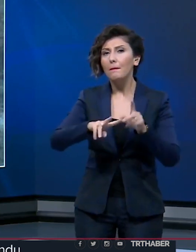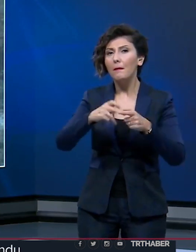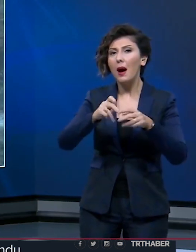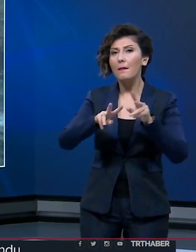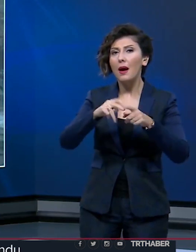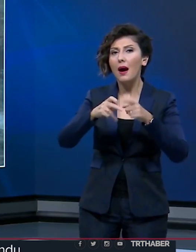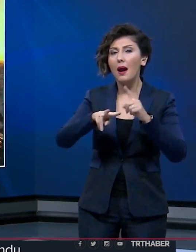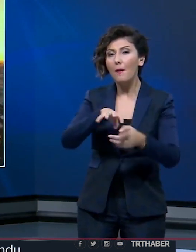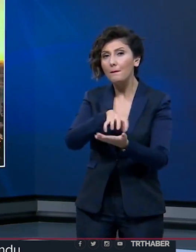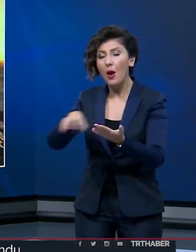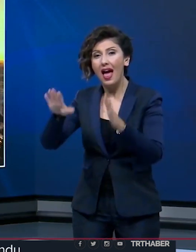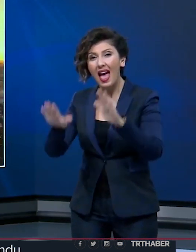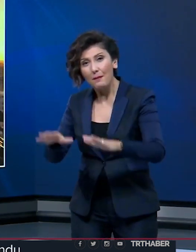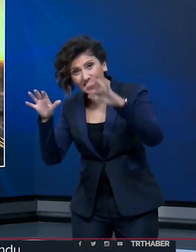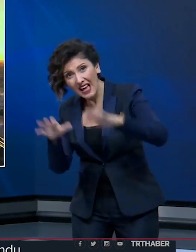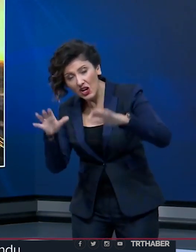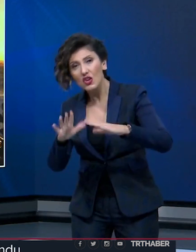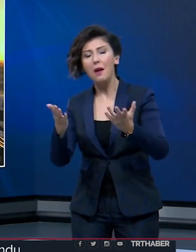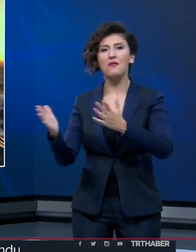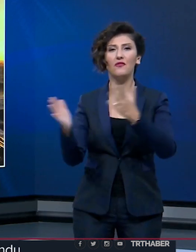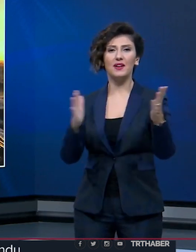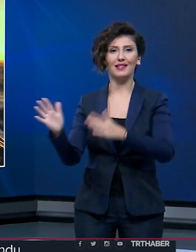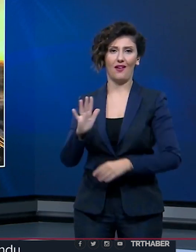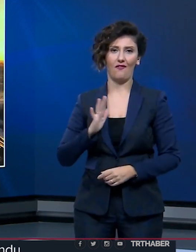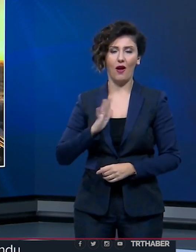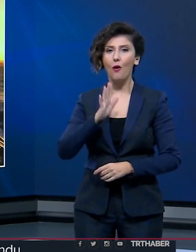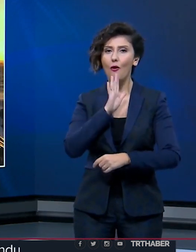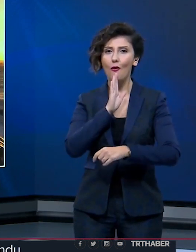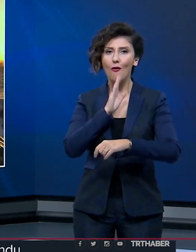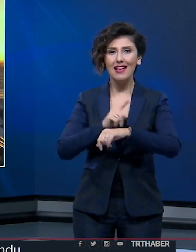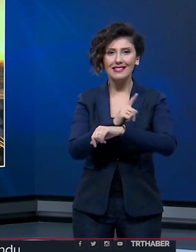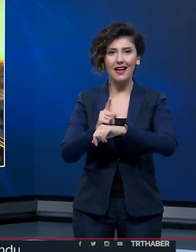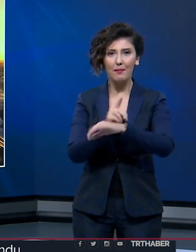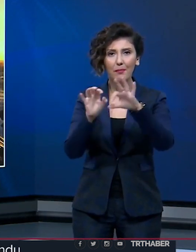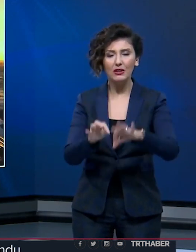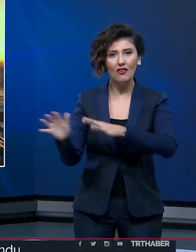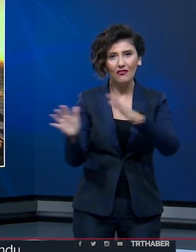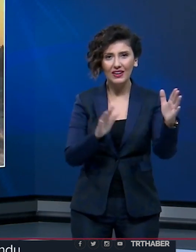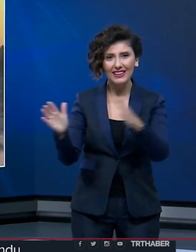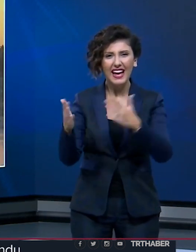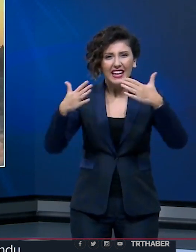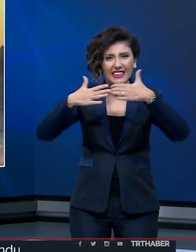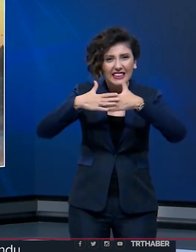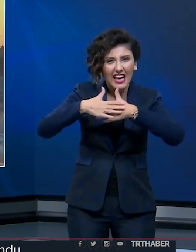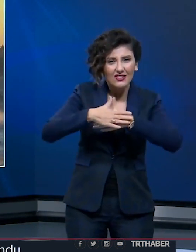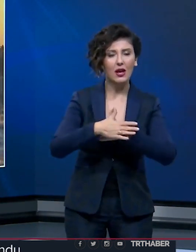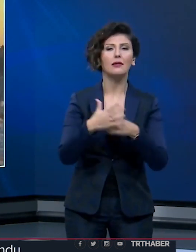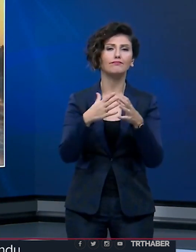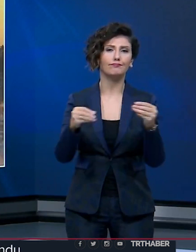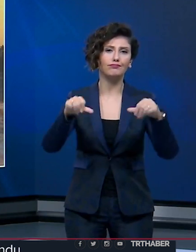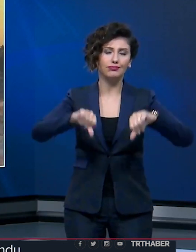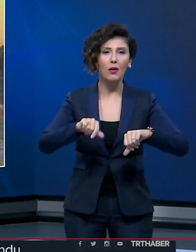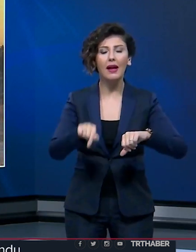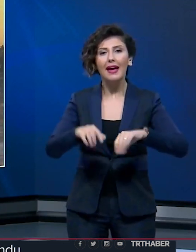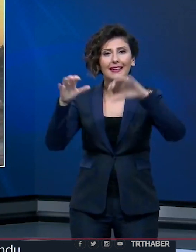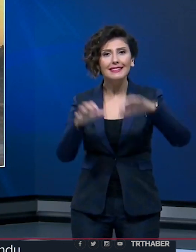Marmara bölgesinde hem yağış hem fırtına etkili olacak. Öğle saatlerinde başlayacak fırtına gece etkisini kaybedecek.